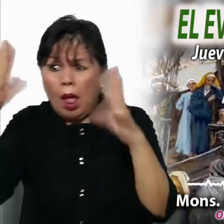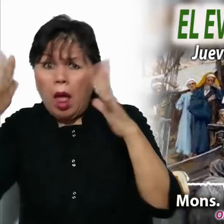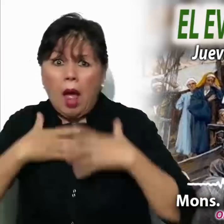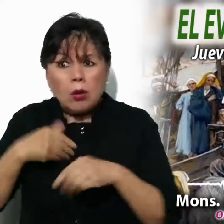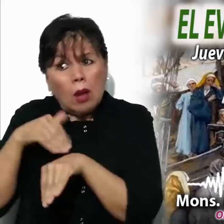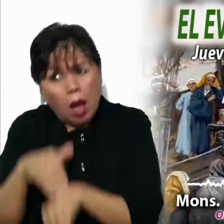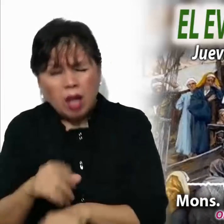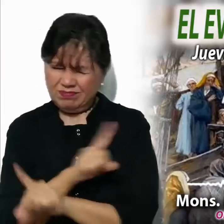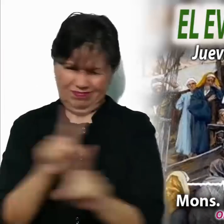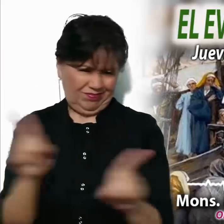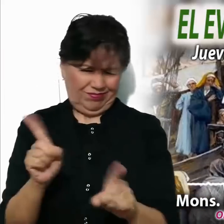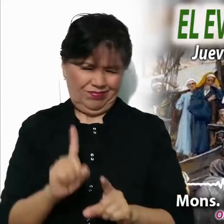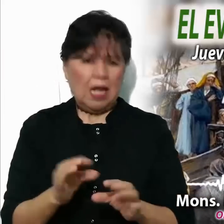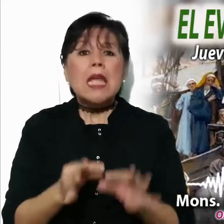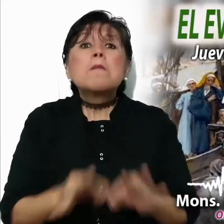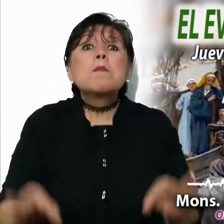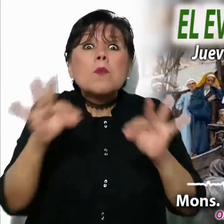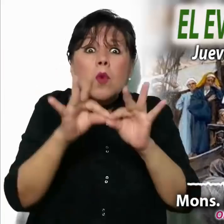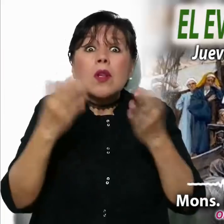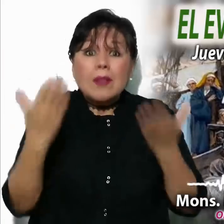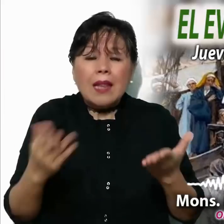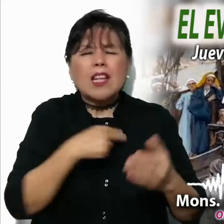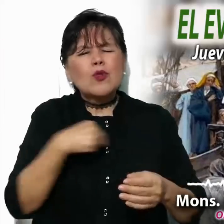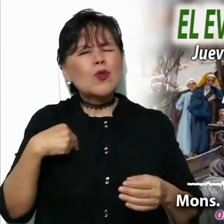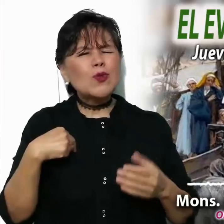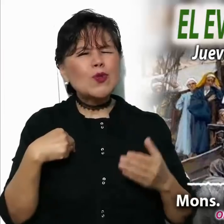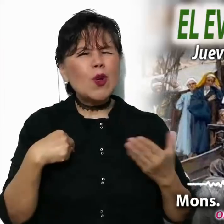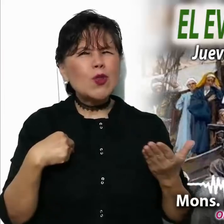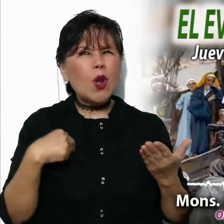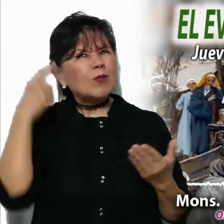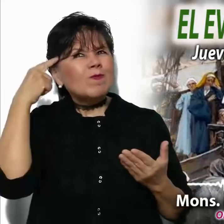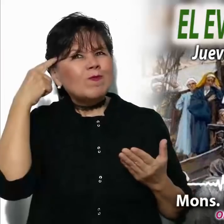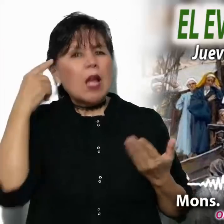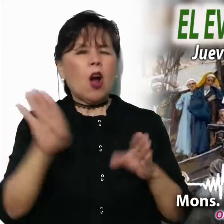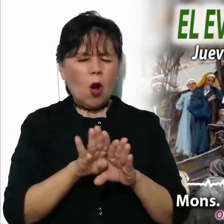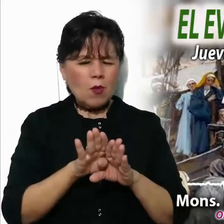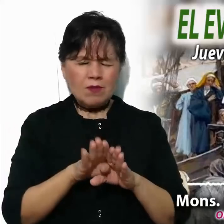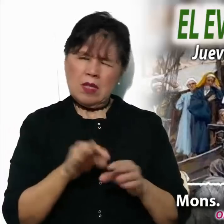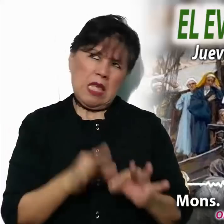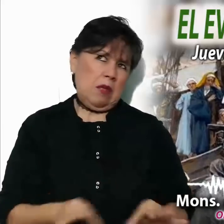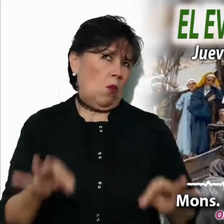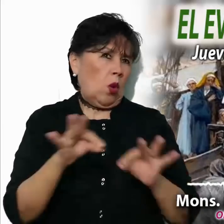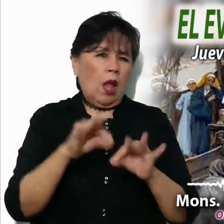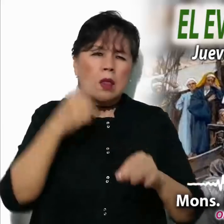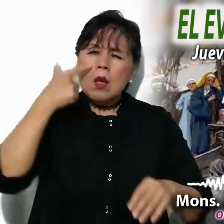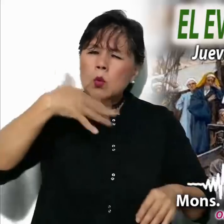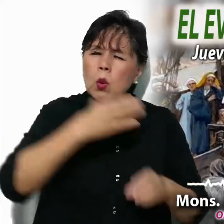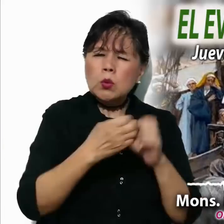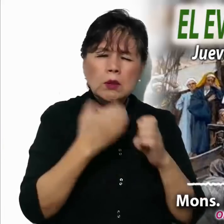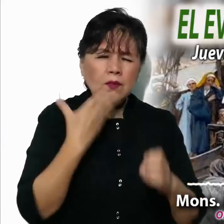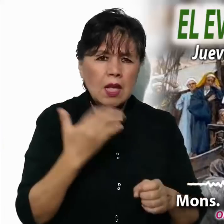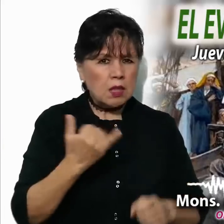ellas. Será más importante basarnos en la búsqueda del bien y de la